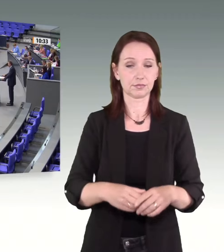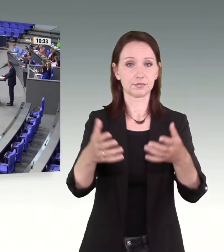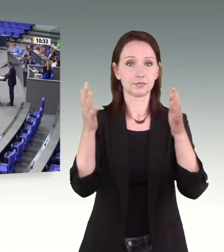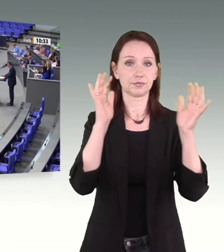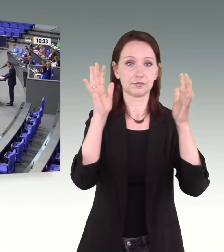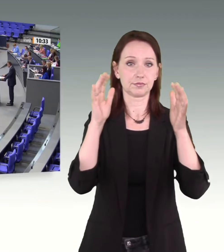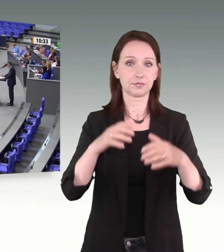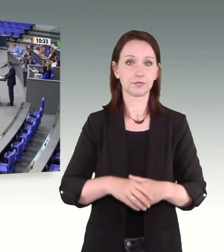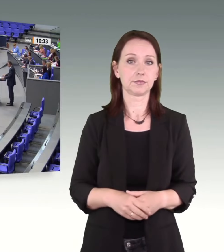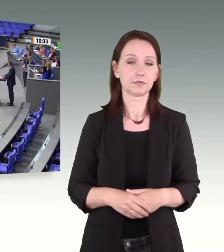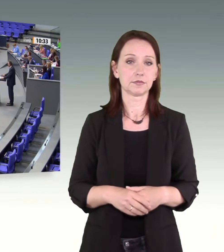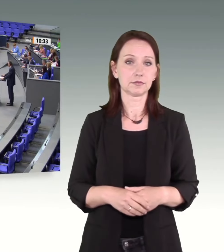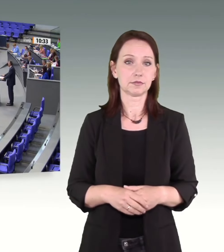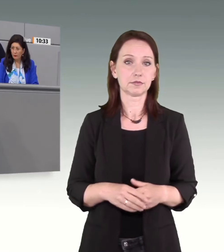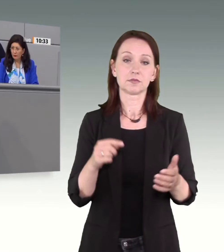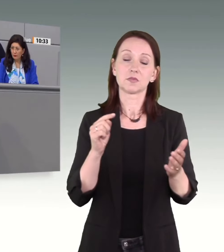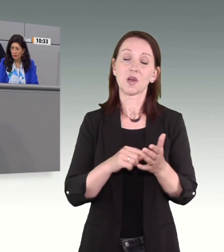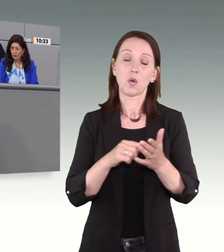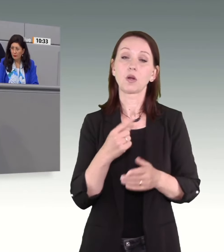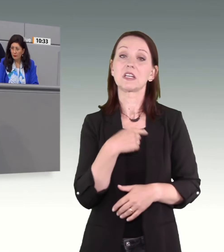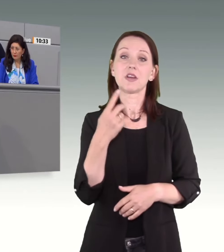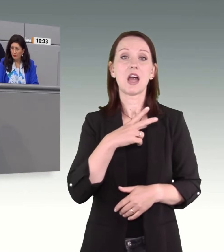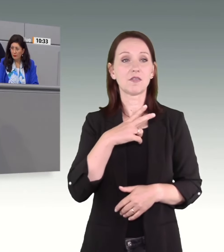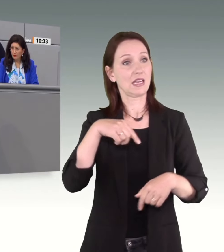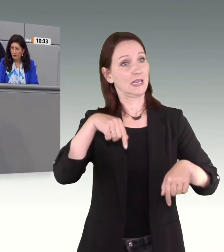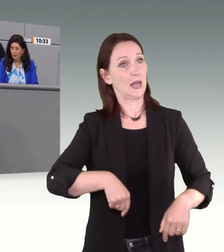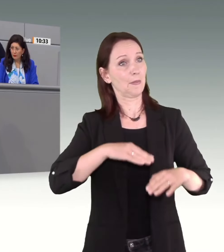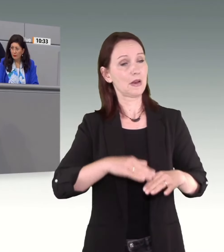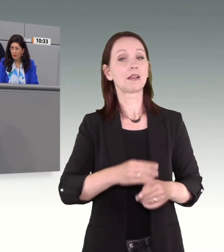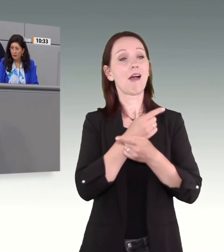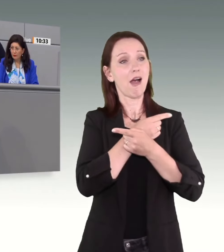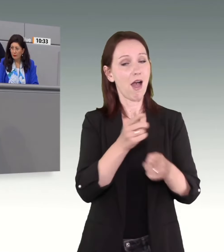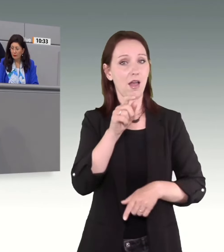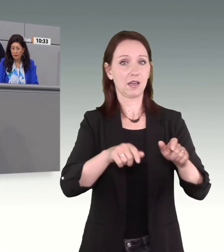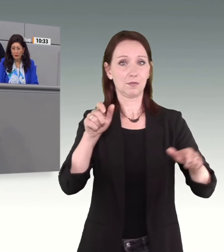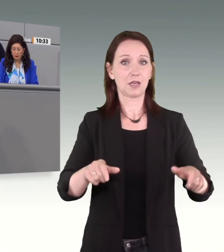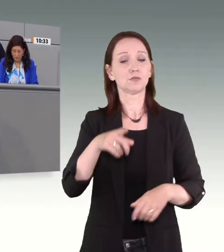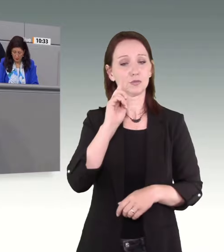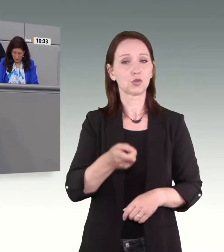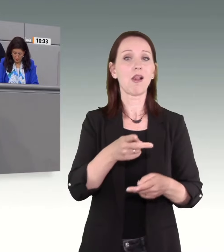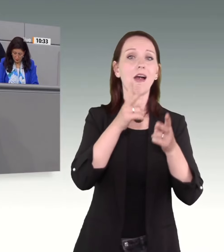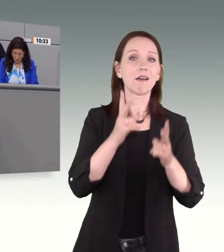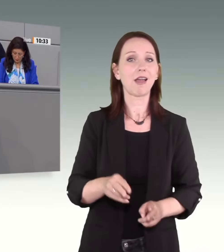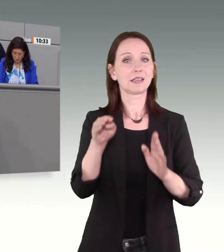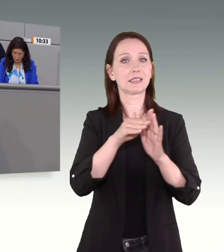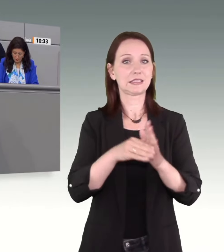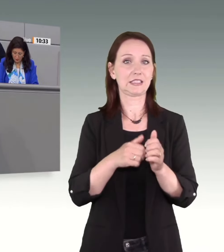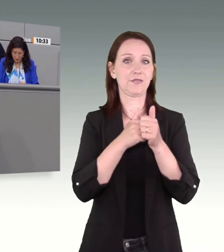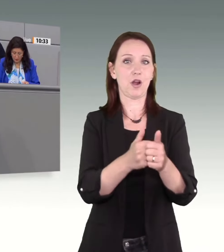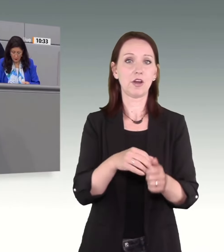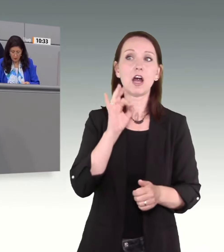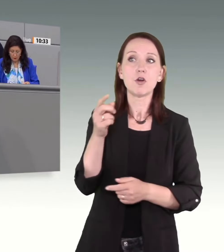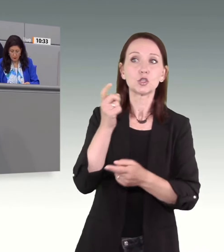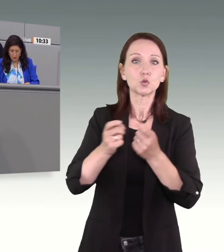Denn wir erwarten von allen Menschen in unserem Land, dass sie sich an Recht und Gesetz halten, ohne jeden Rabatt für